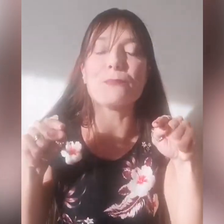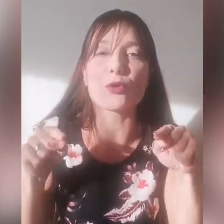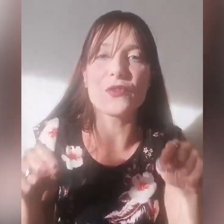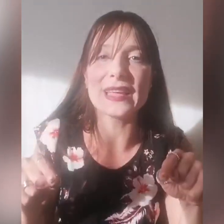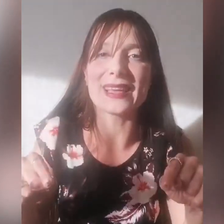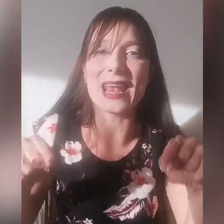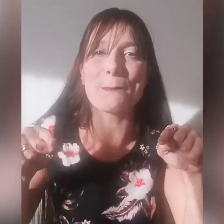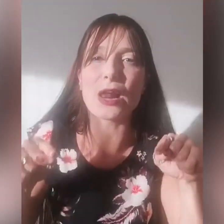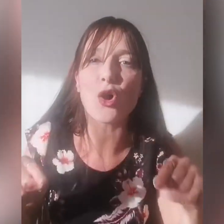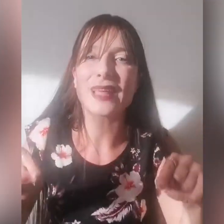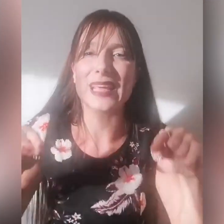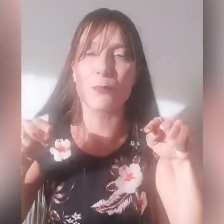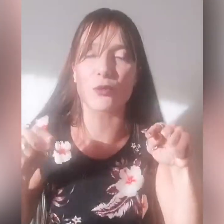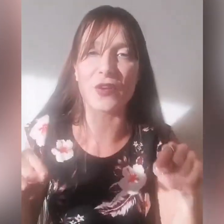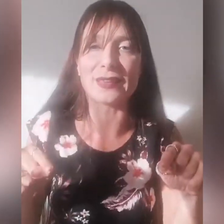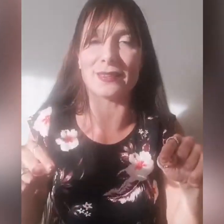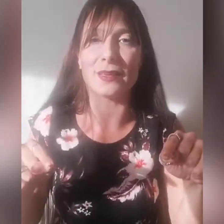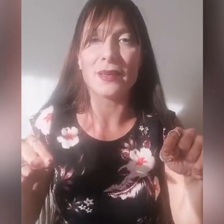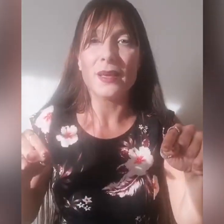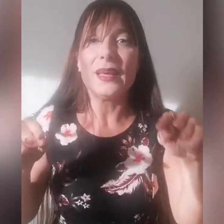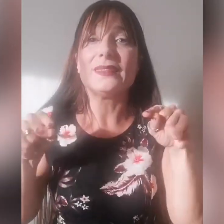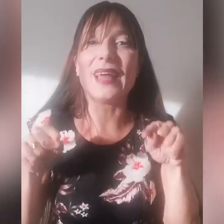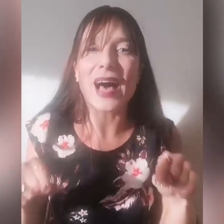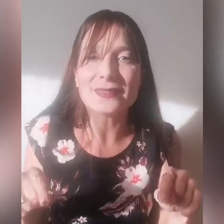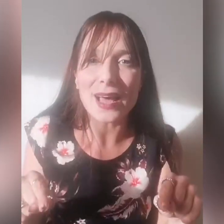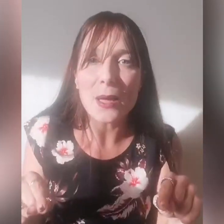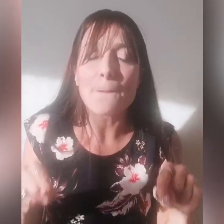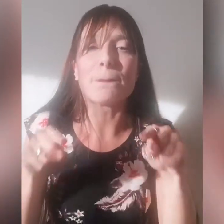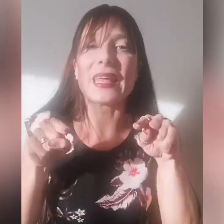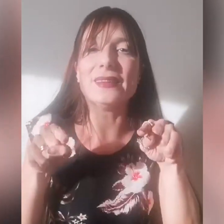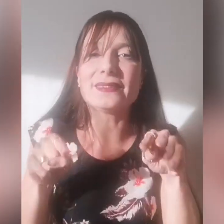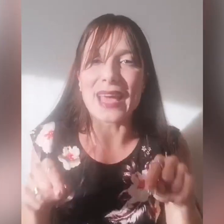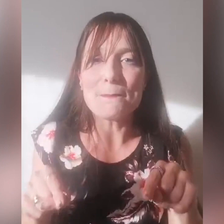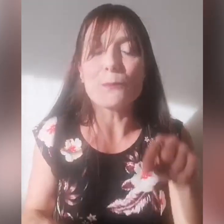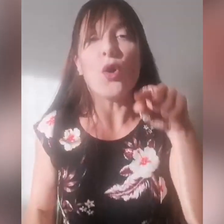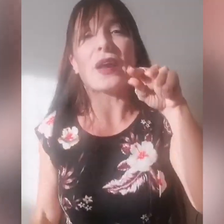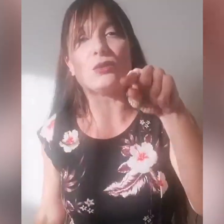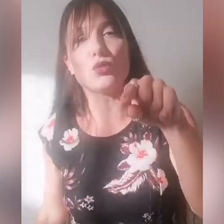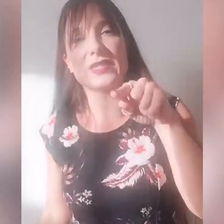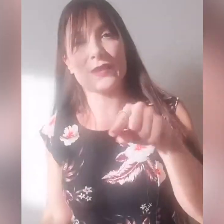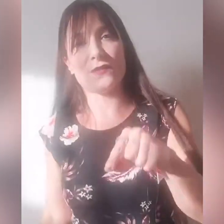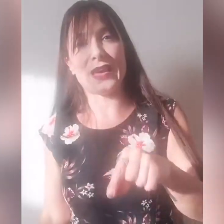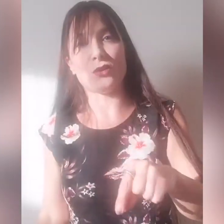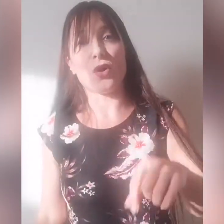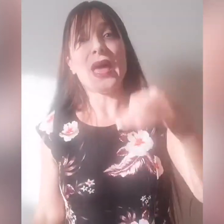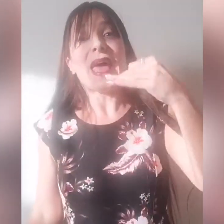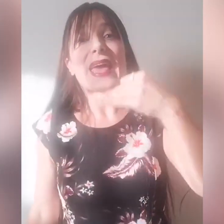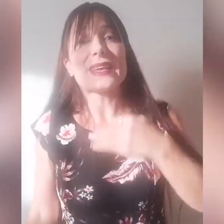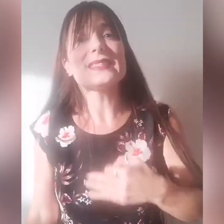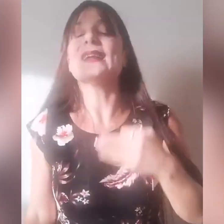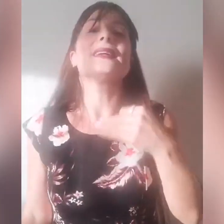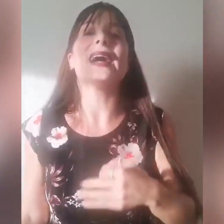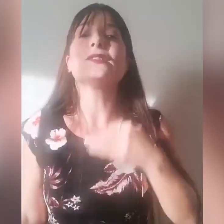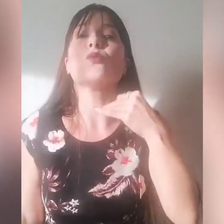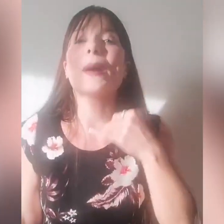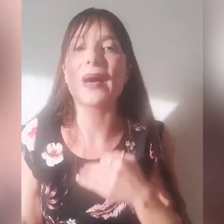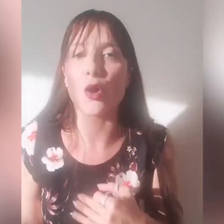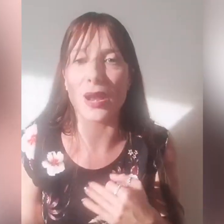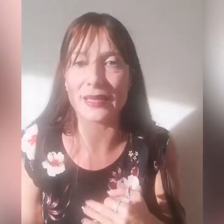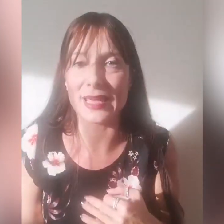profeti, alla parola dei profeti, data per il tempo che tu stai vivendo, era stata data una parola a